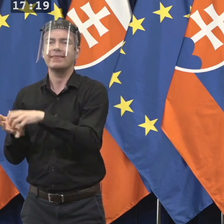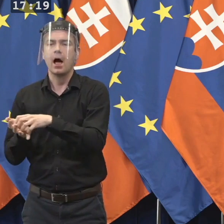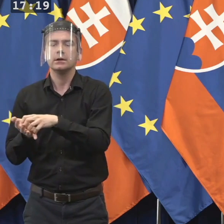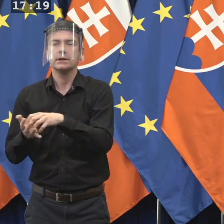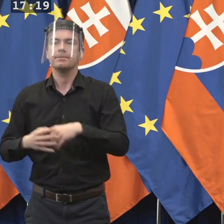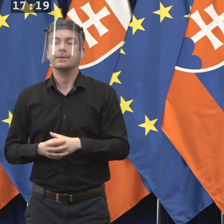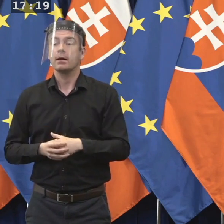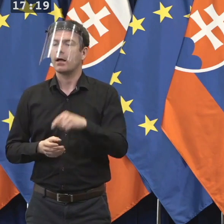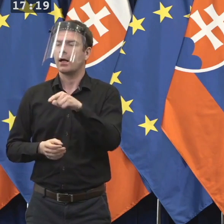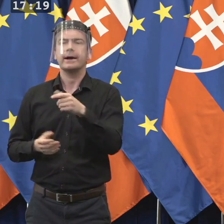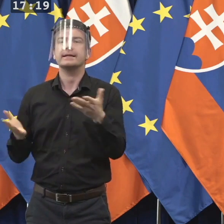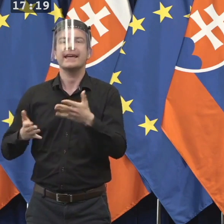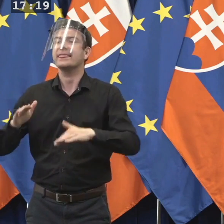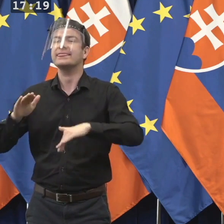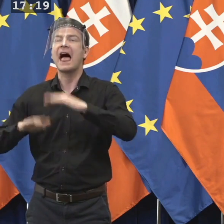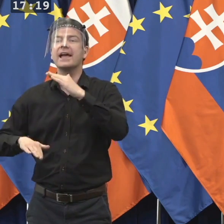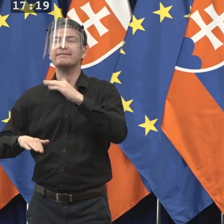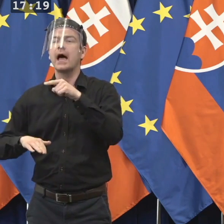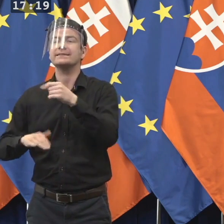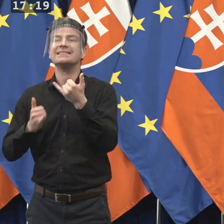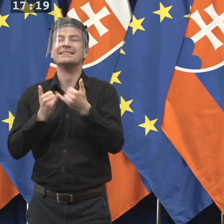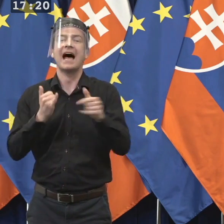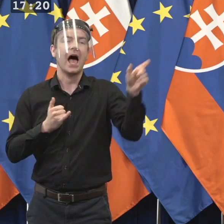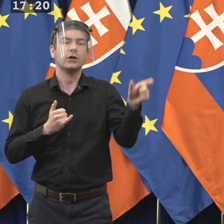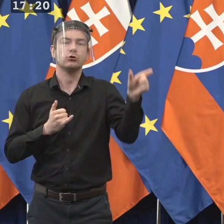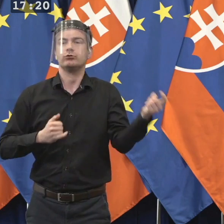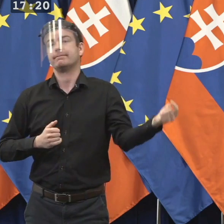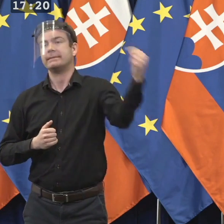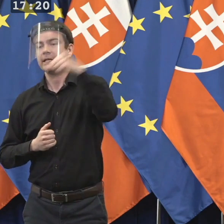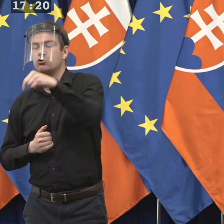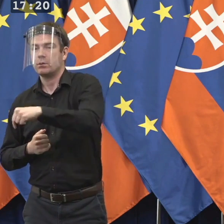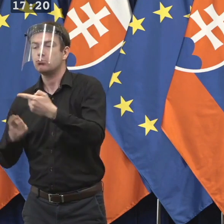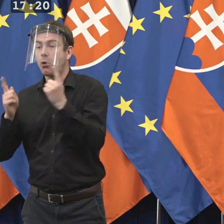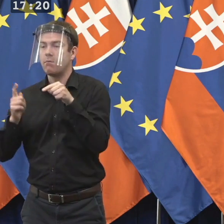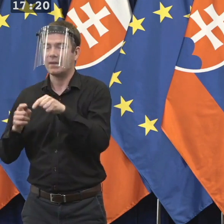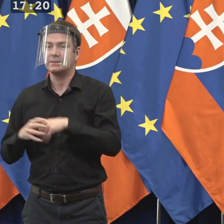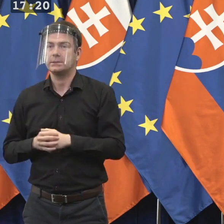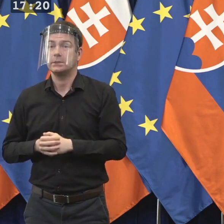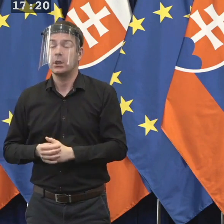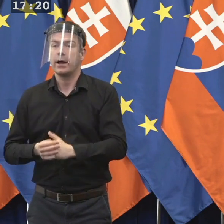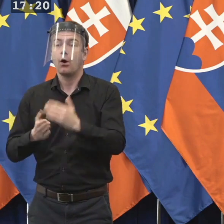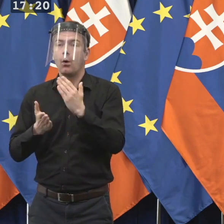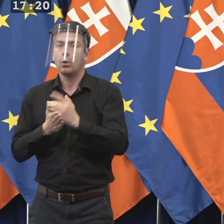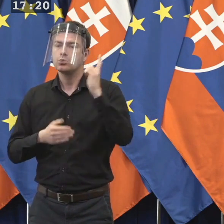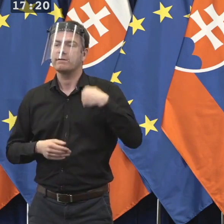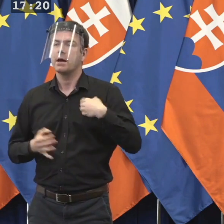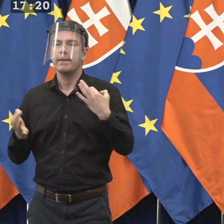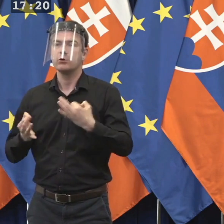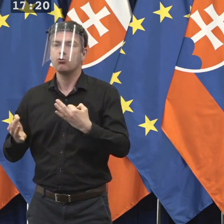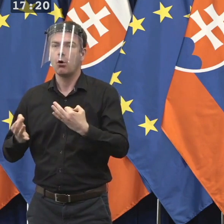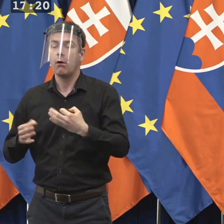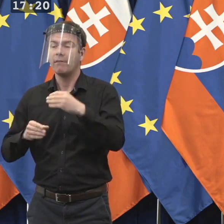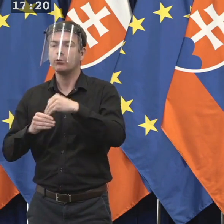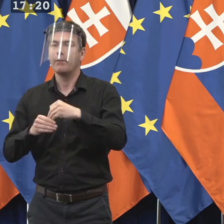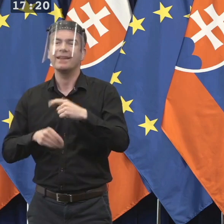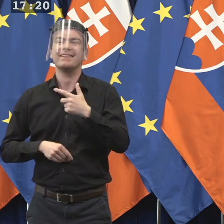osad po Slovensku a už postupne z toho väčšieho počtu sme prišli na počet 1. Čiže vieme, že vlastne do tej osady prišiel